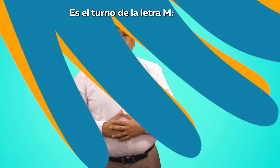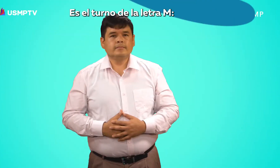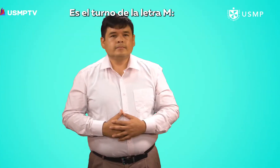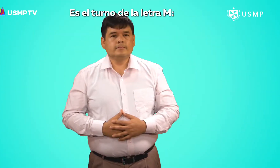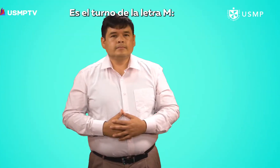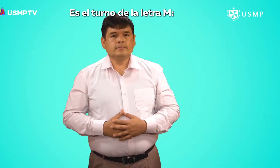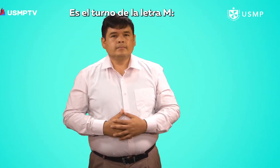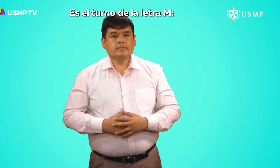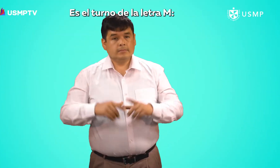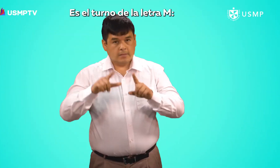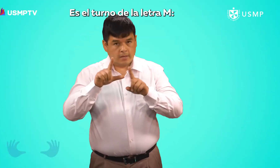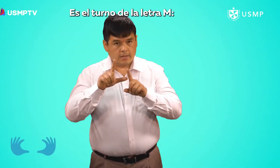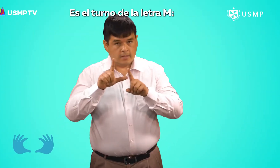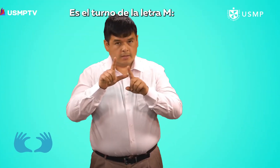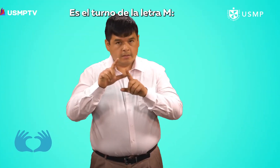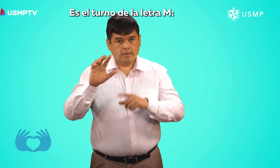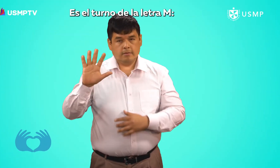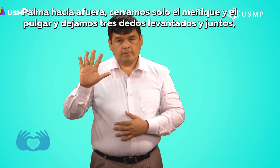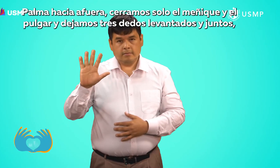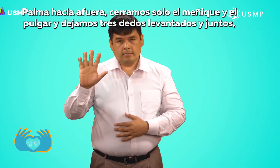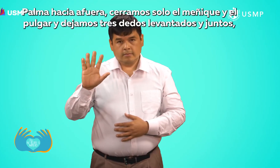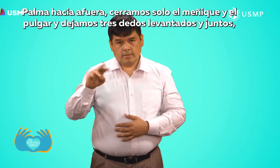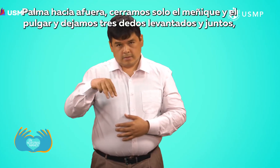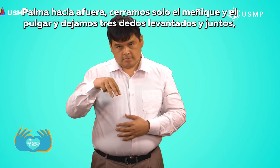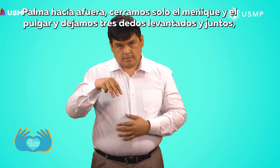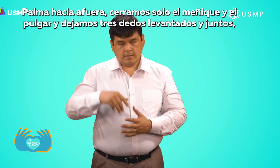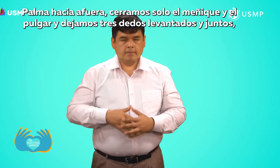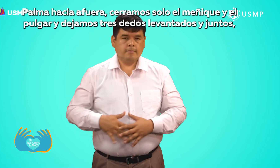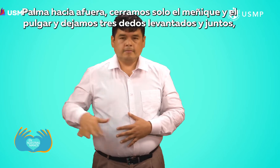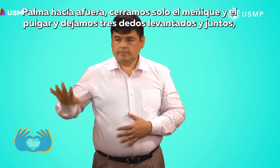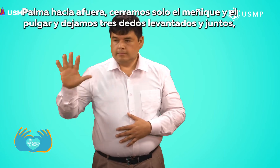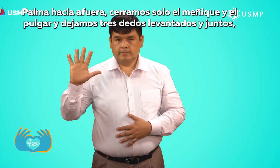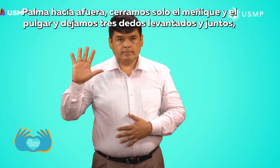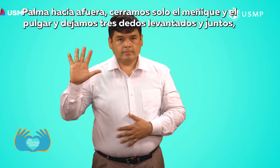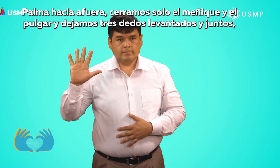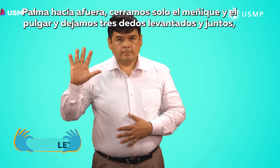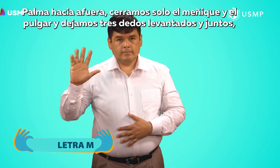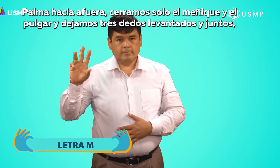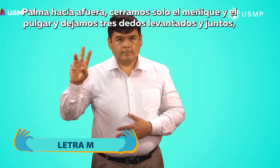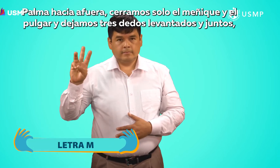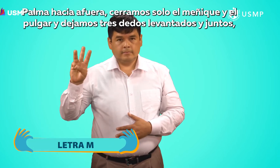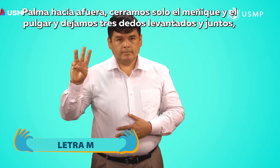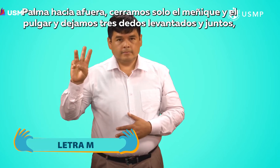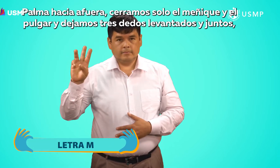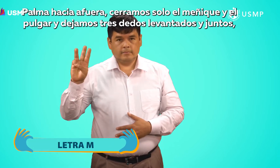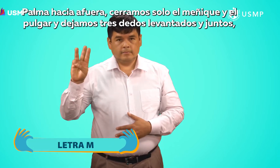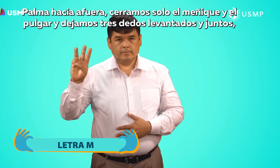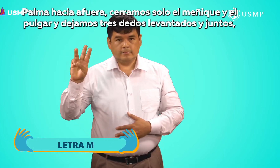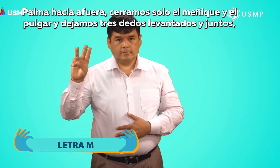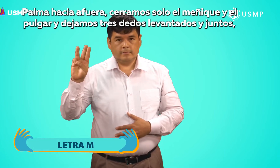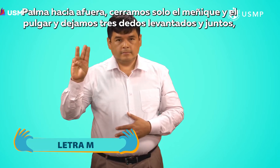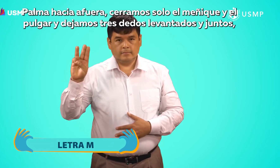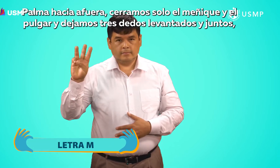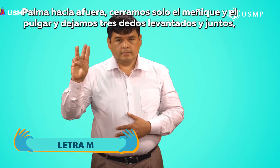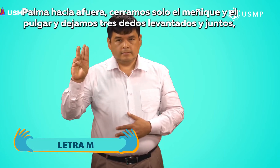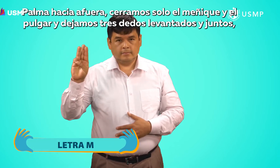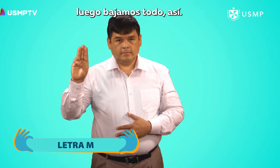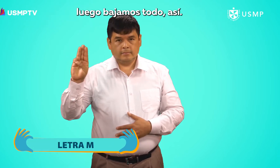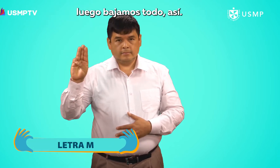Es el turno de la letra M. Palma hacia afuera. Cerramos solo el meñique y el pulgar y dejamos tres dedos levantados y juntos. Luego